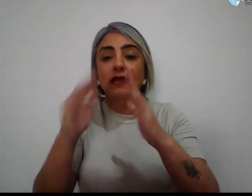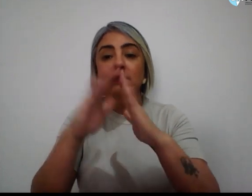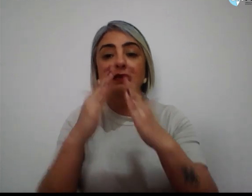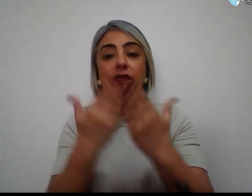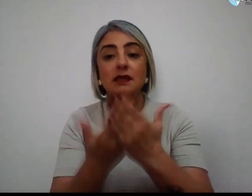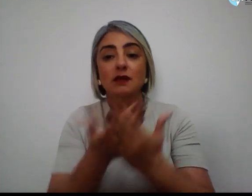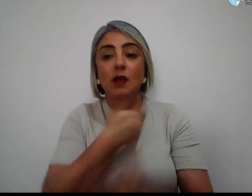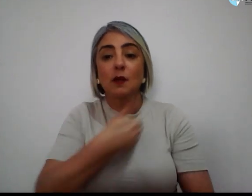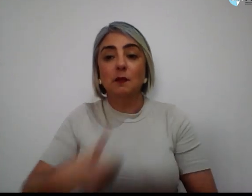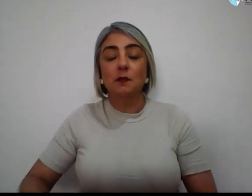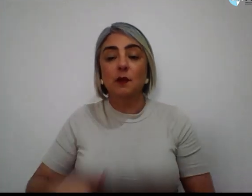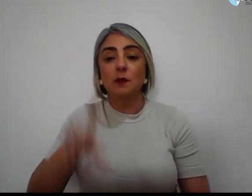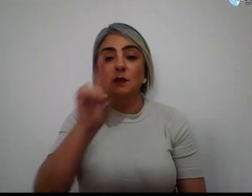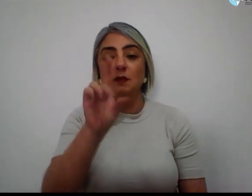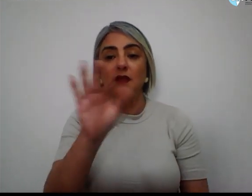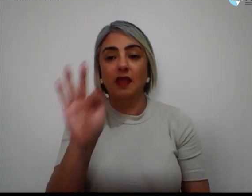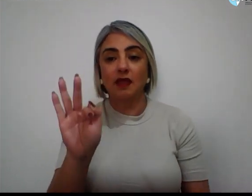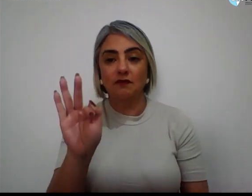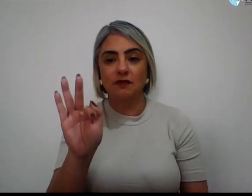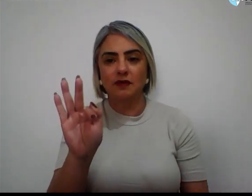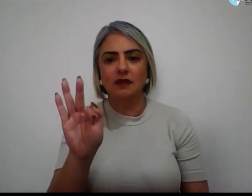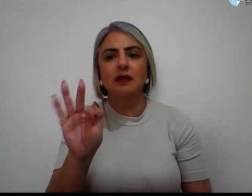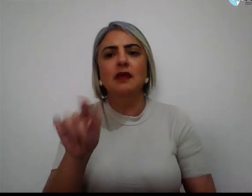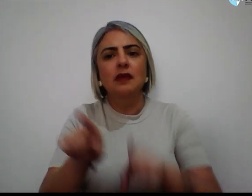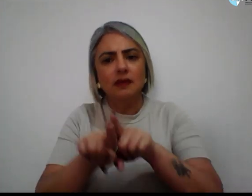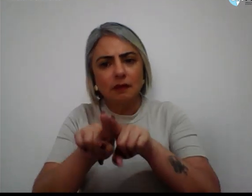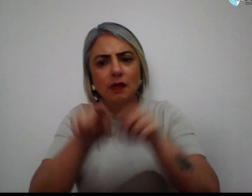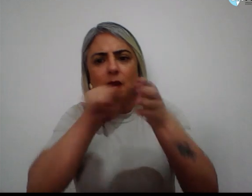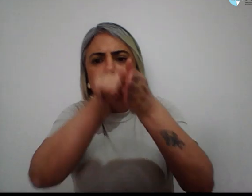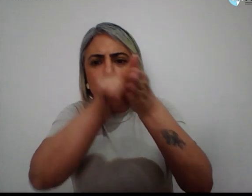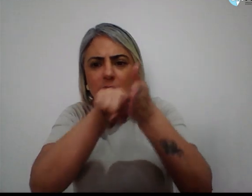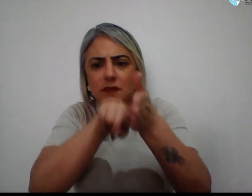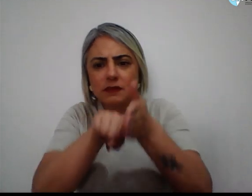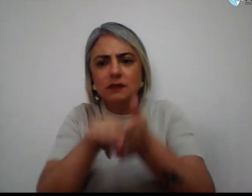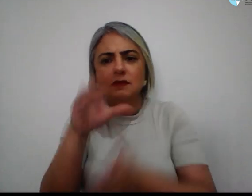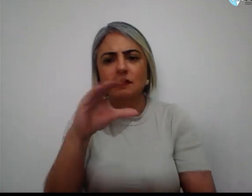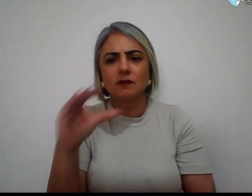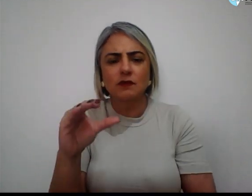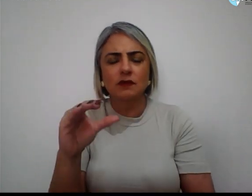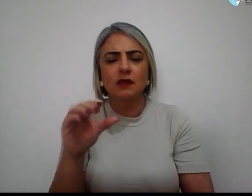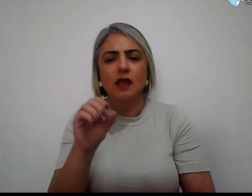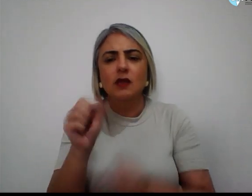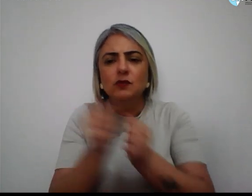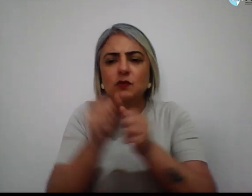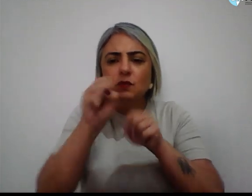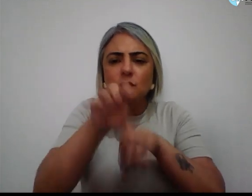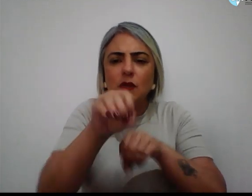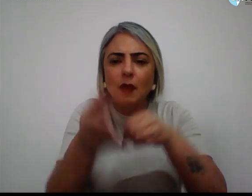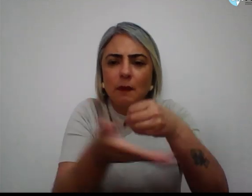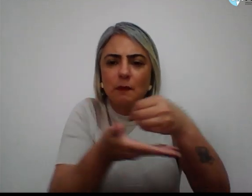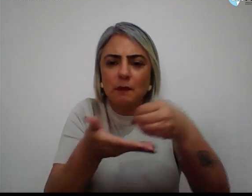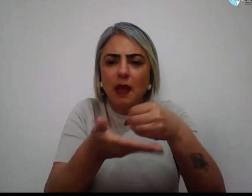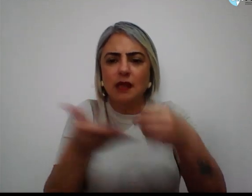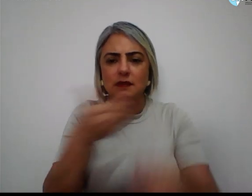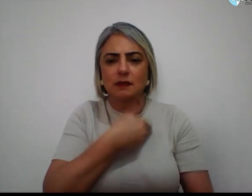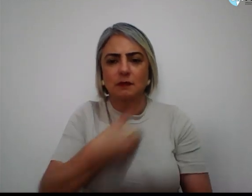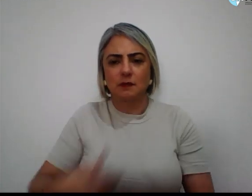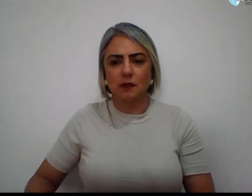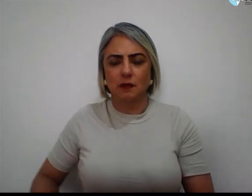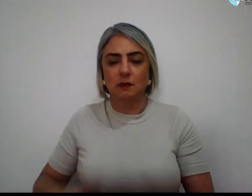públicas do Distrito Federal e da pesquisa científica com a educação básica pública. A